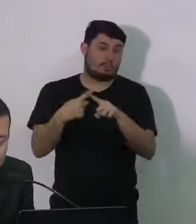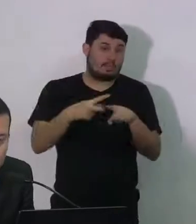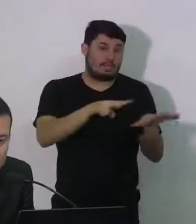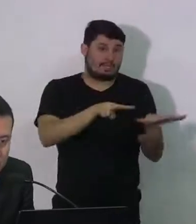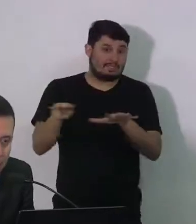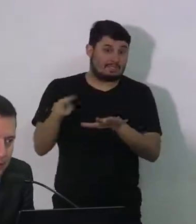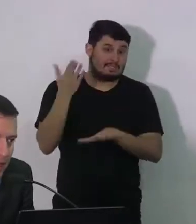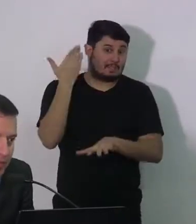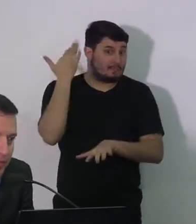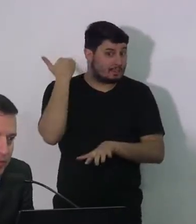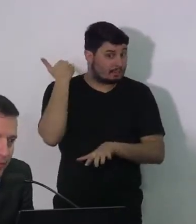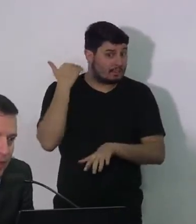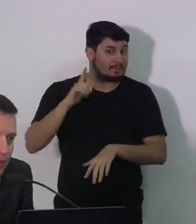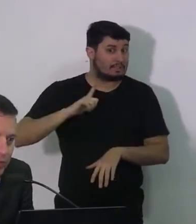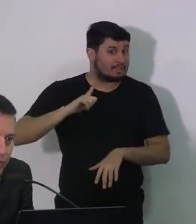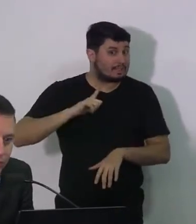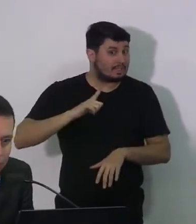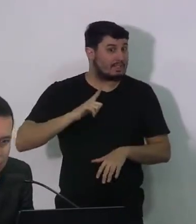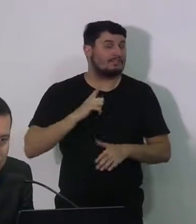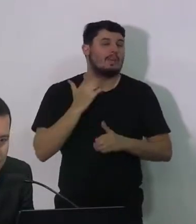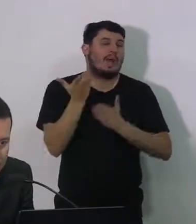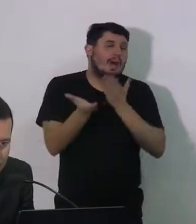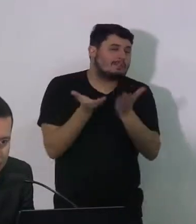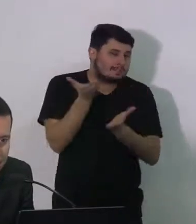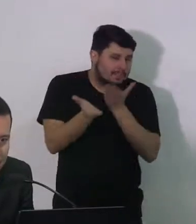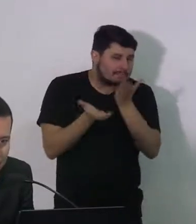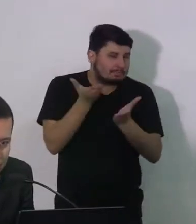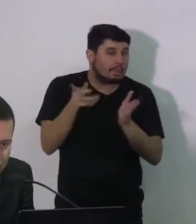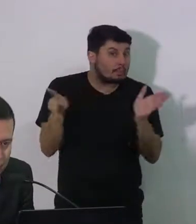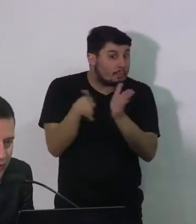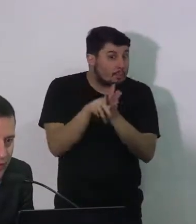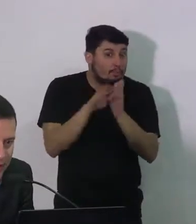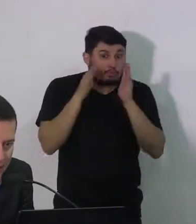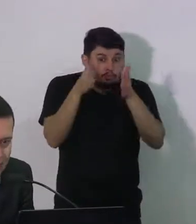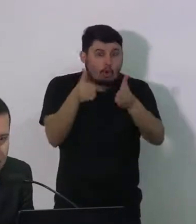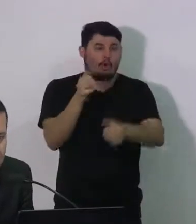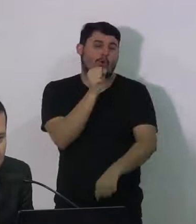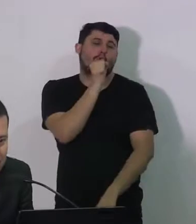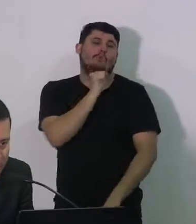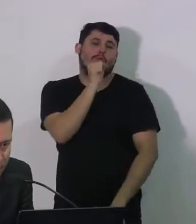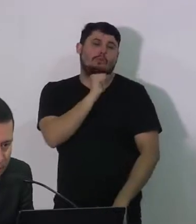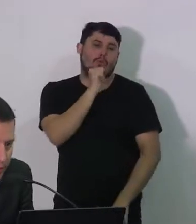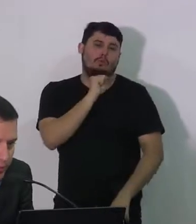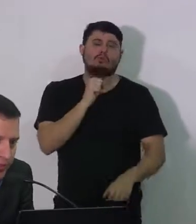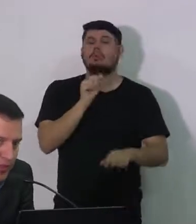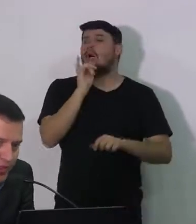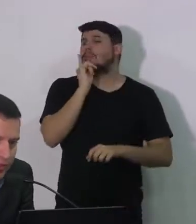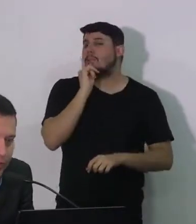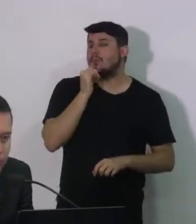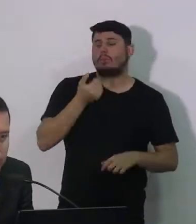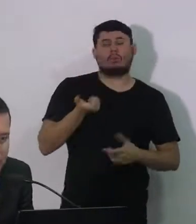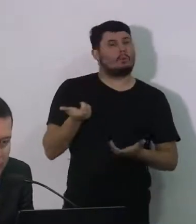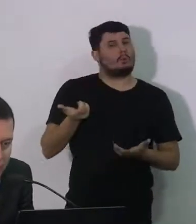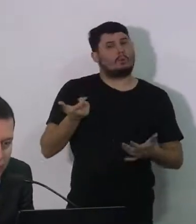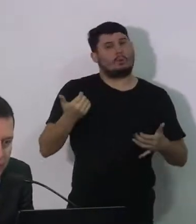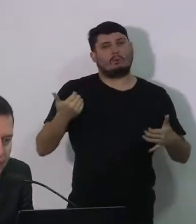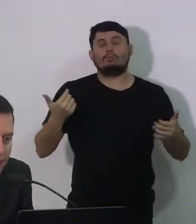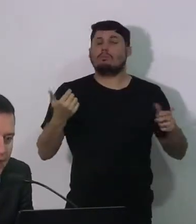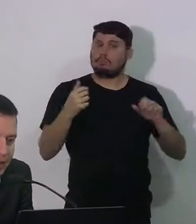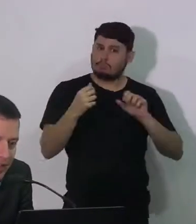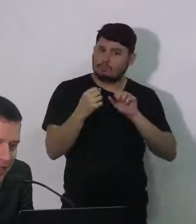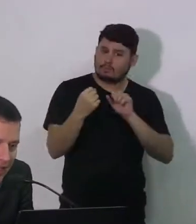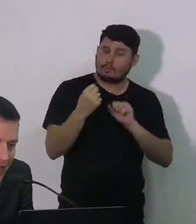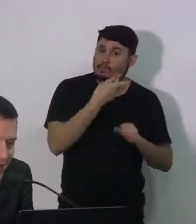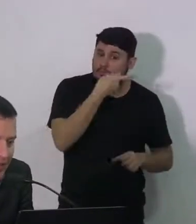728 atendimentos realizados pela AME do idoso, sejam atendimentos tanto de medicação, atendimentos via telefone, visitas